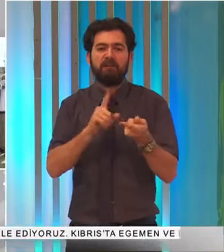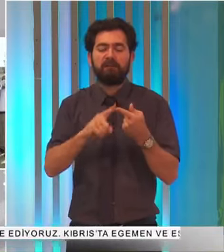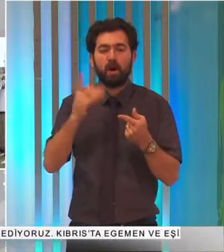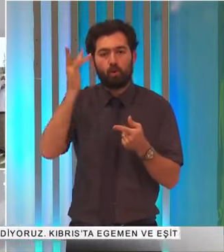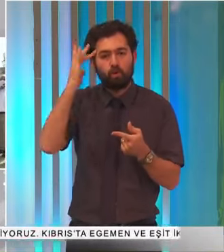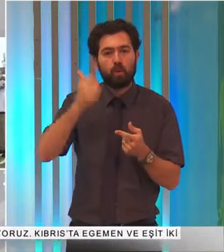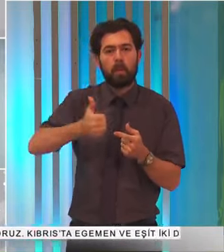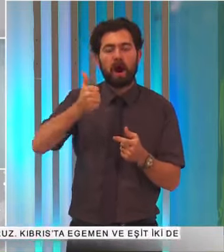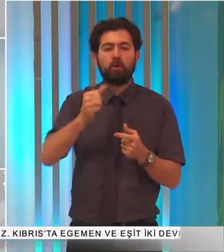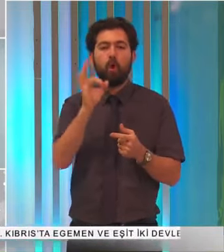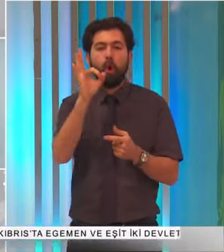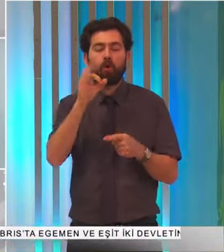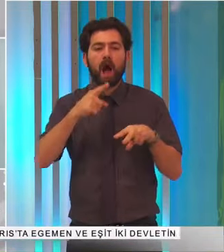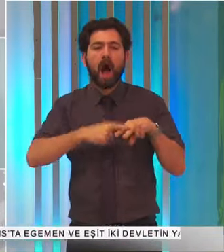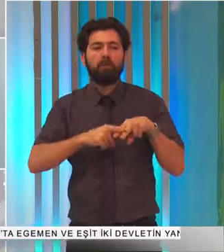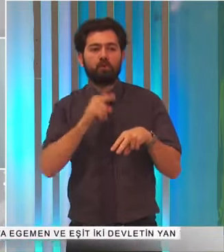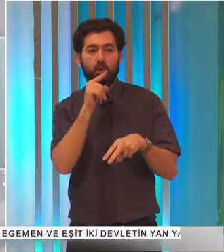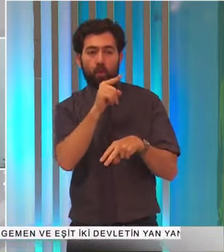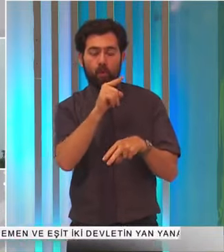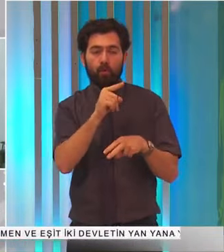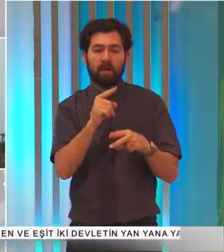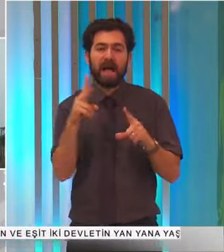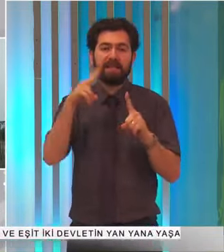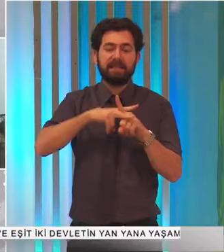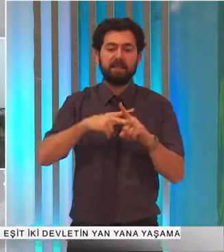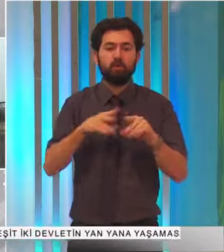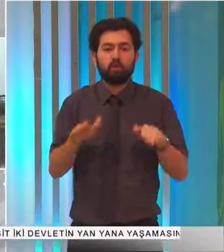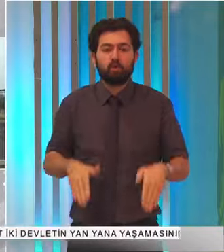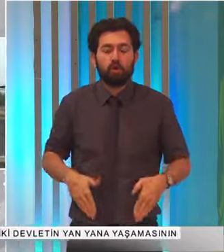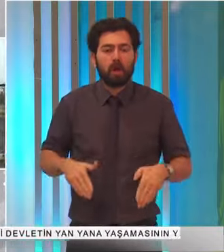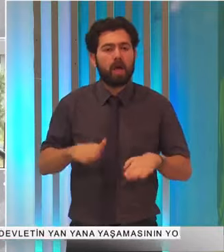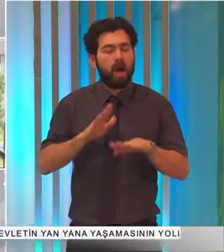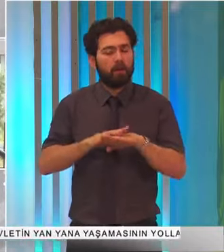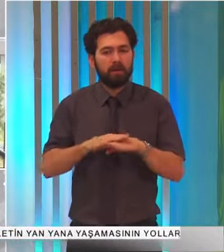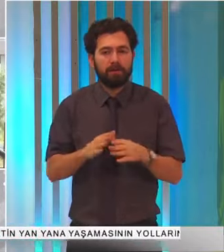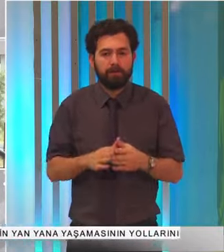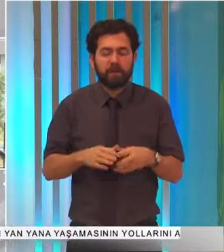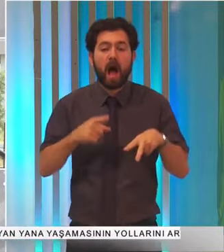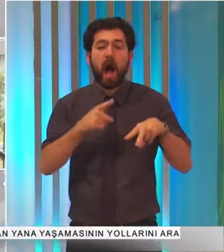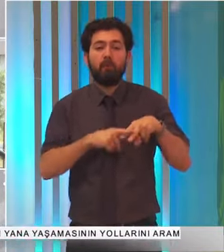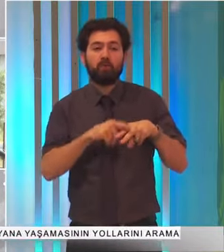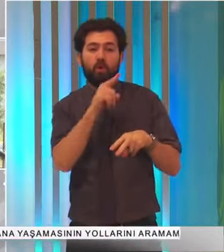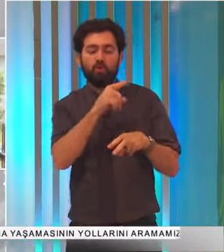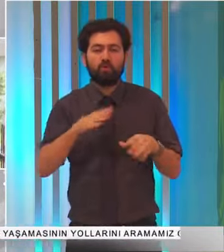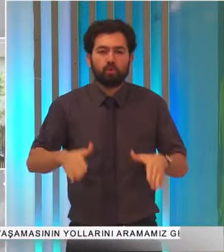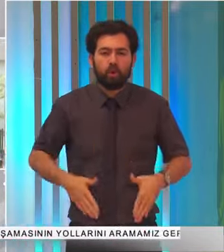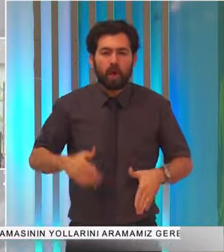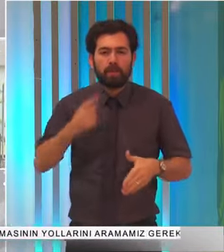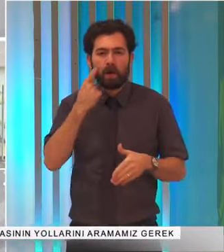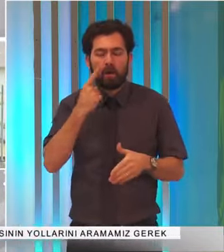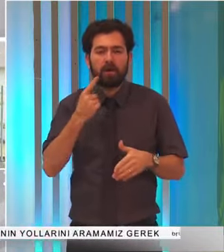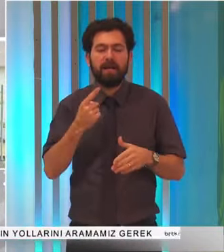Bakanı Olgun Amcaoğlu'nun da katıldığı törenle atıldı. Amcaoğlu, törende devlet